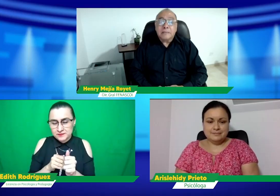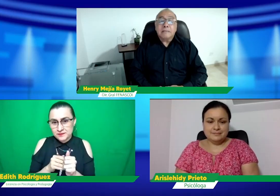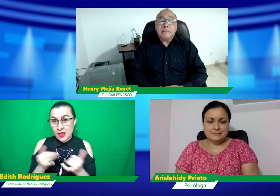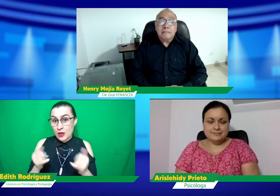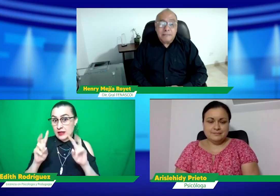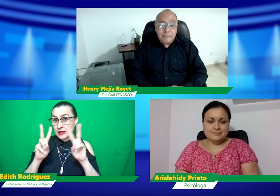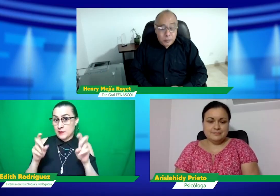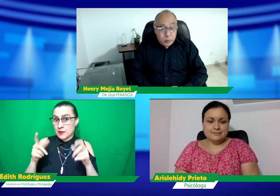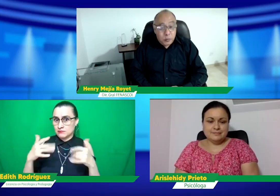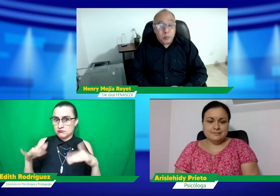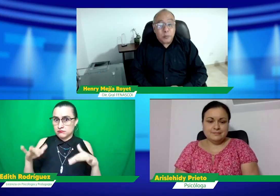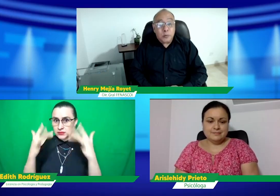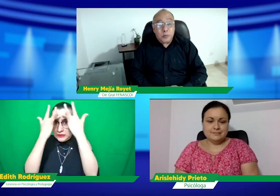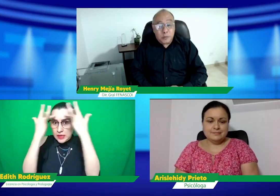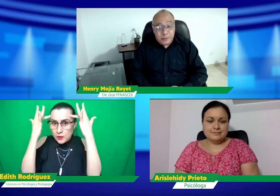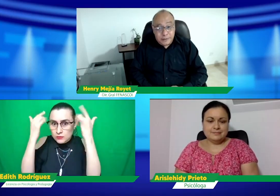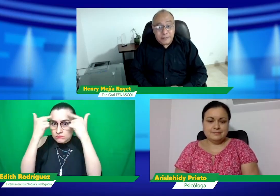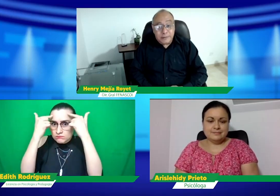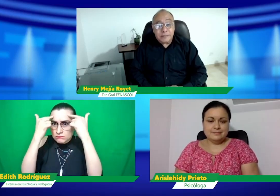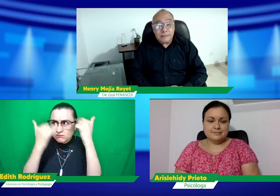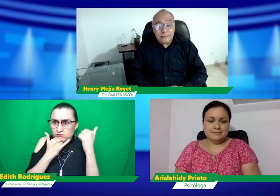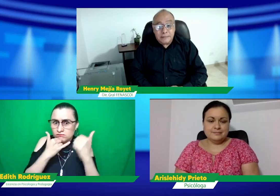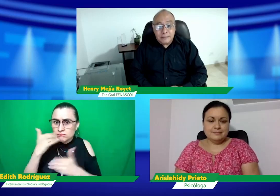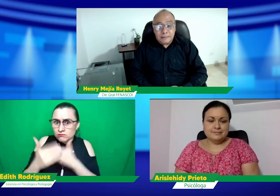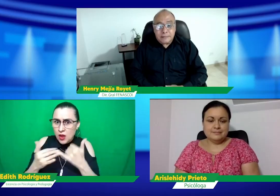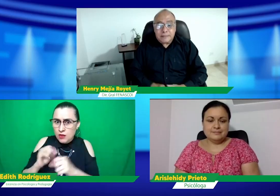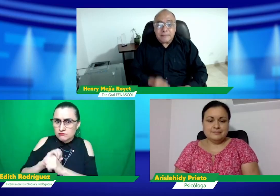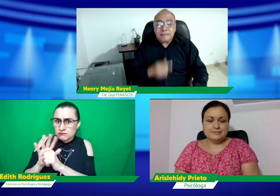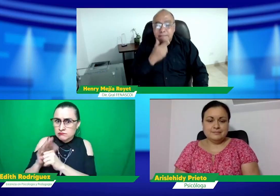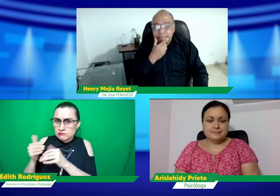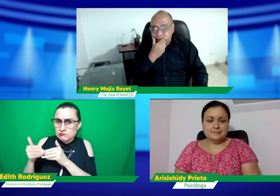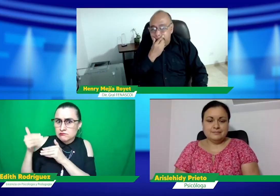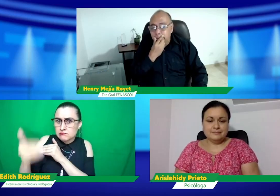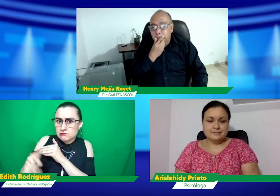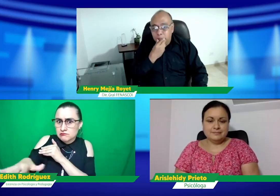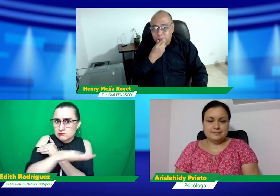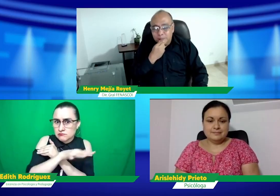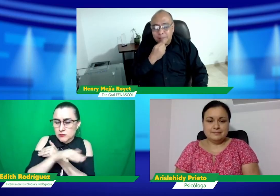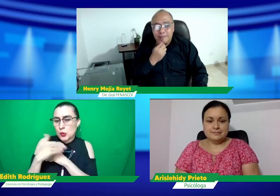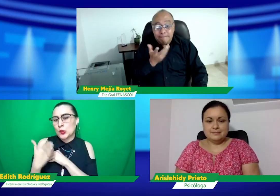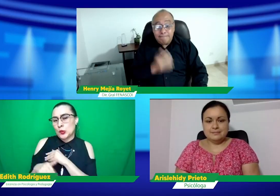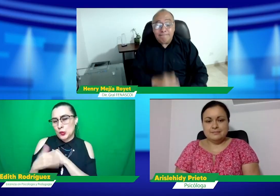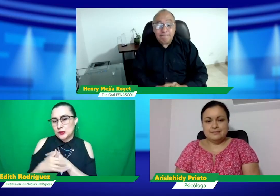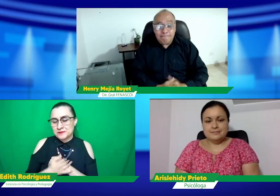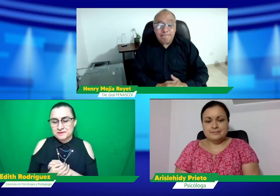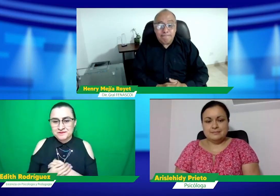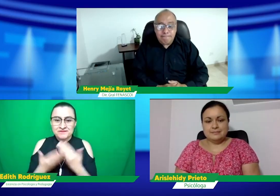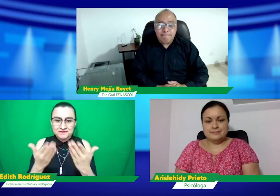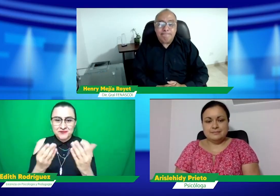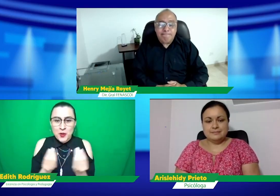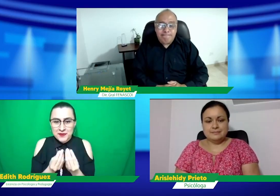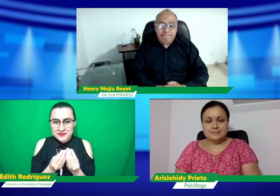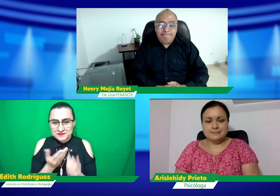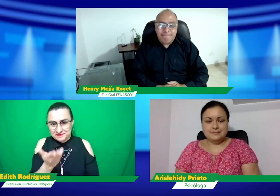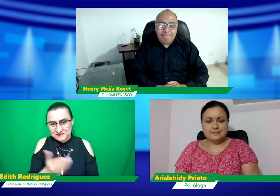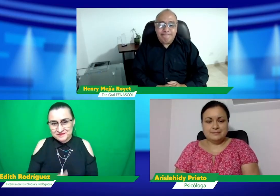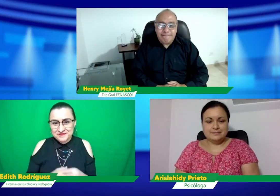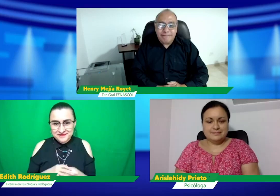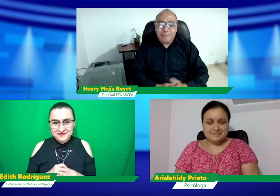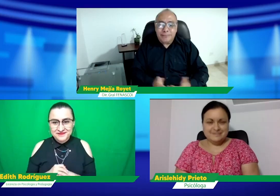especialista en orientación sexual. ¿Qué sucede con la salud mental? Uf, es un tema muy importante que más